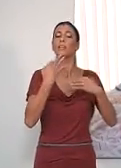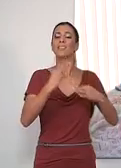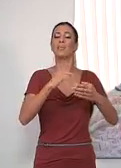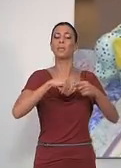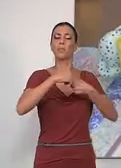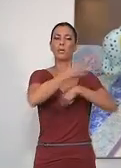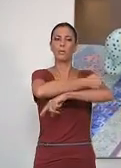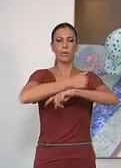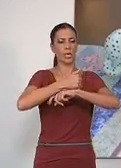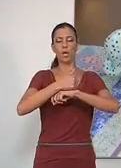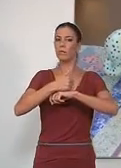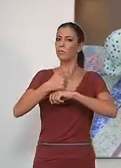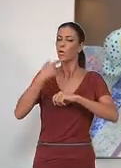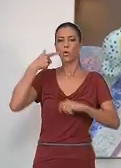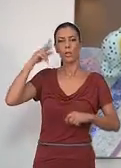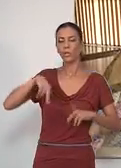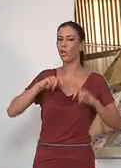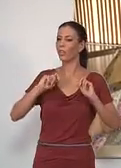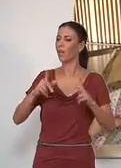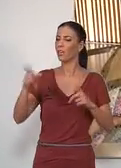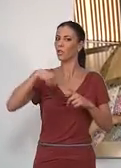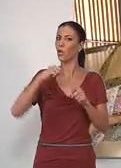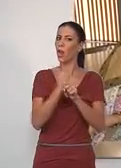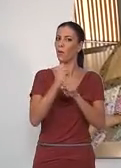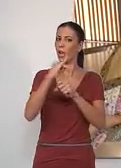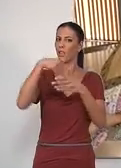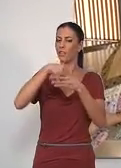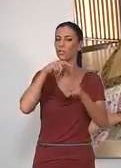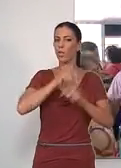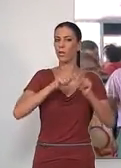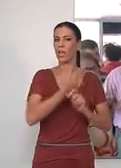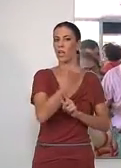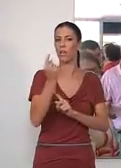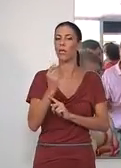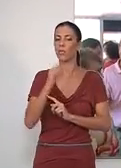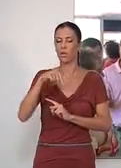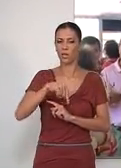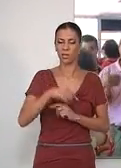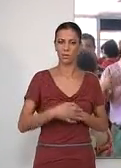ciudadana superrayó la labor que se viene realizando por parte de las agrupaciones del municipio.